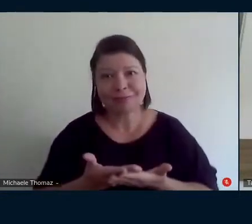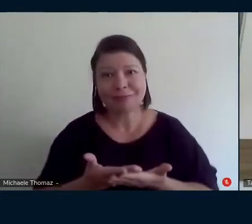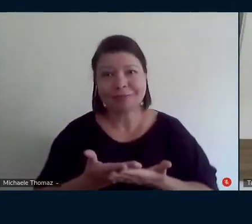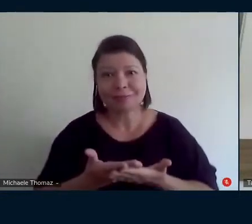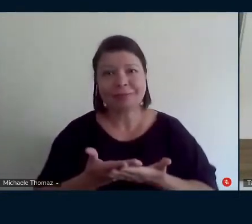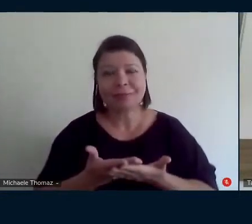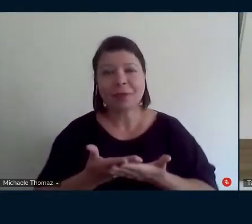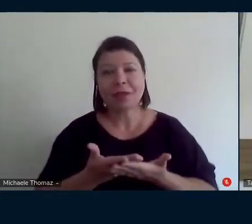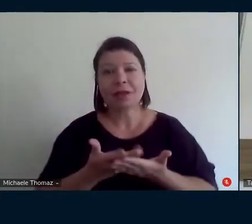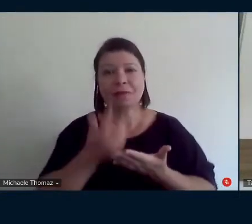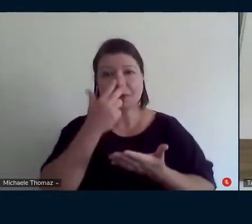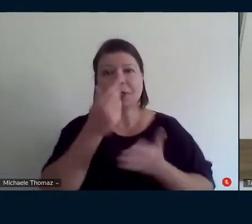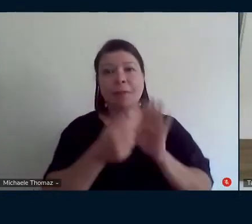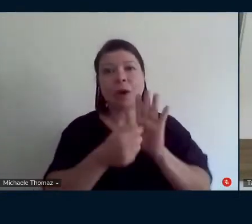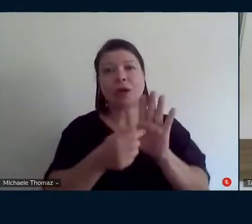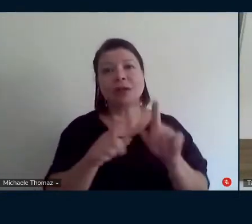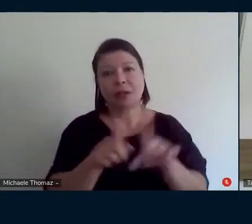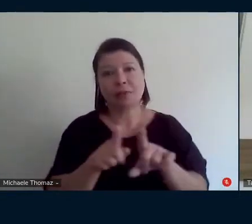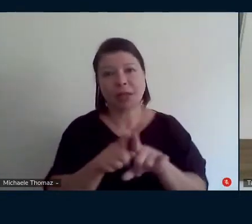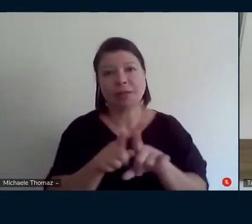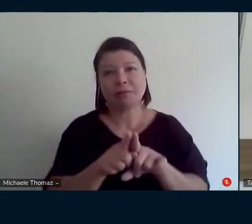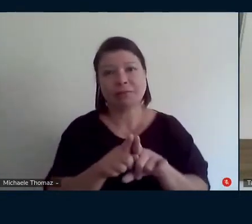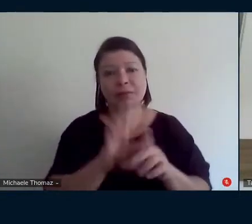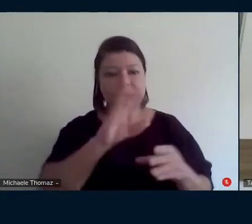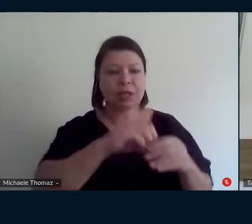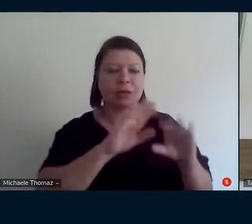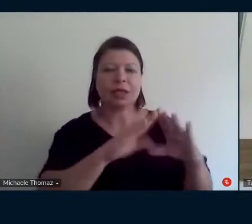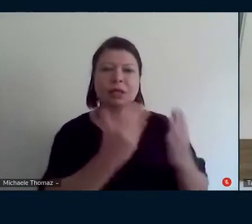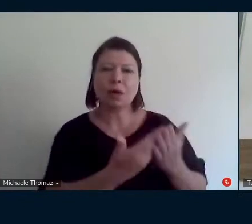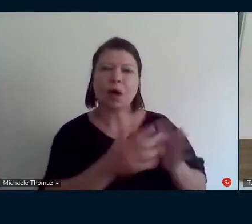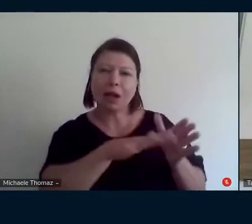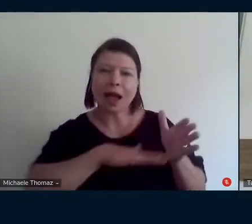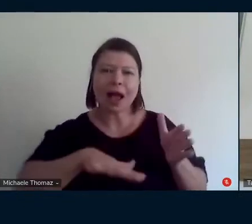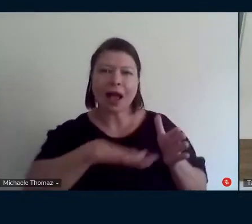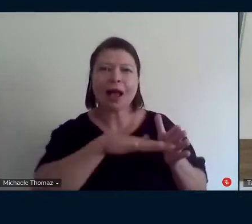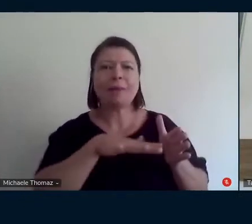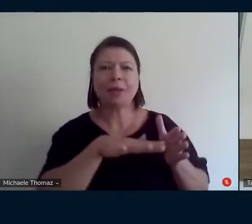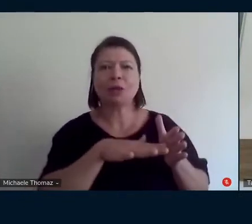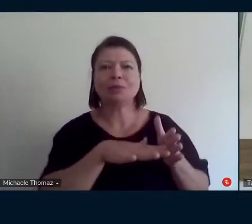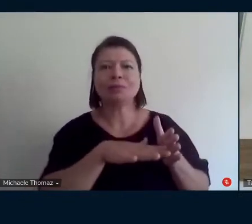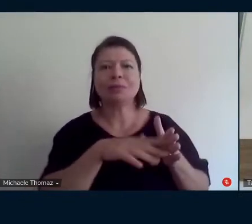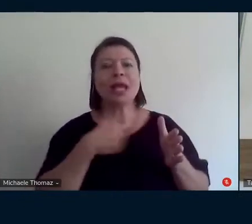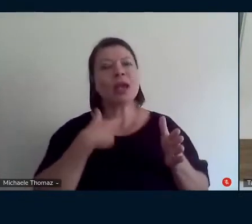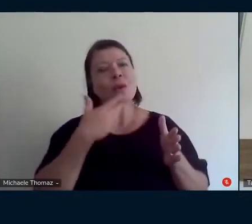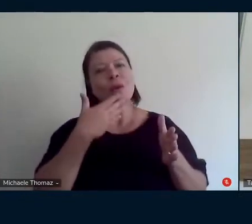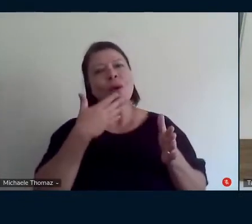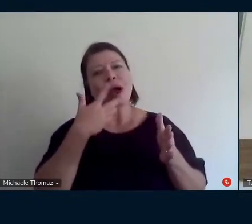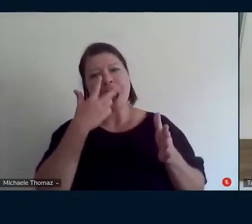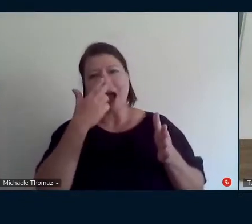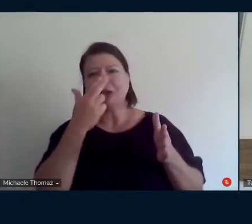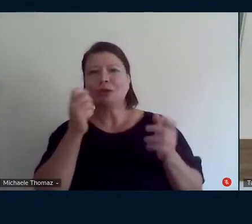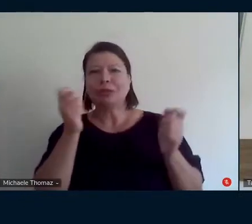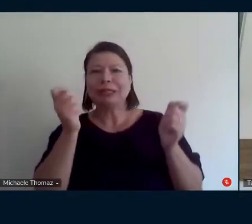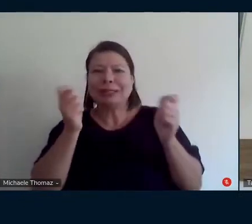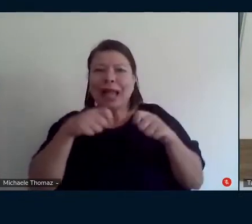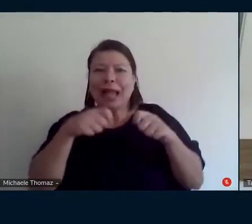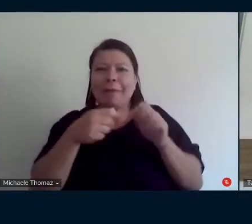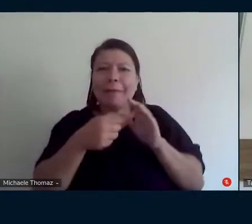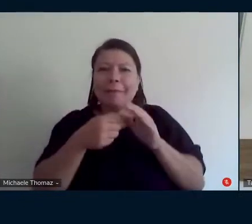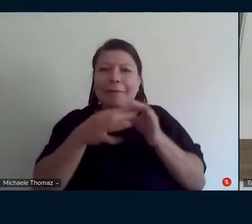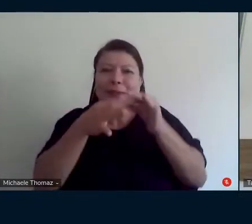na escola eu acho que tem aqui uma coisa que merecia ser mais olhada talvez com